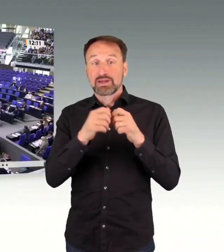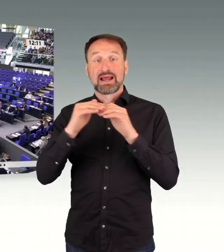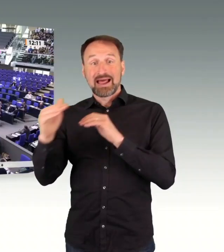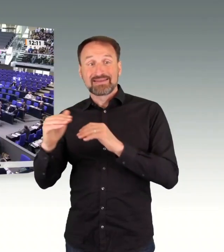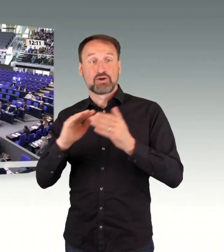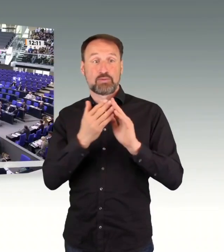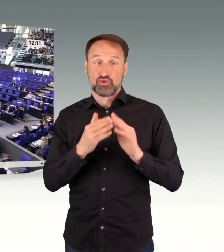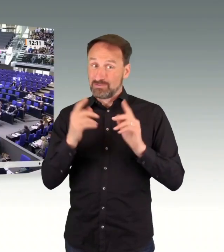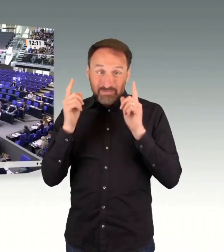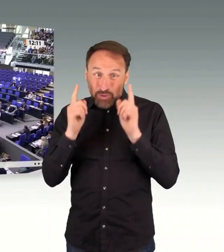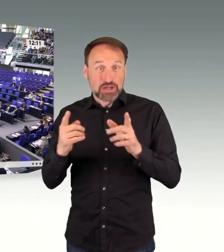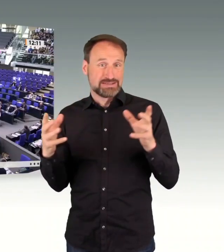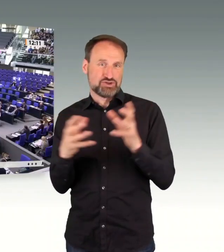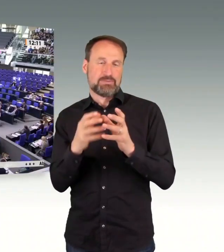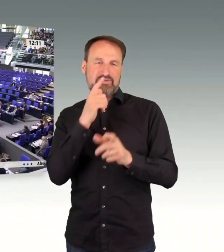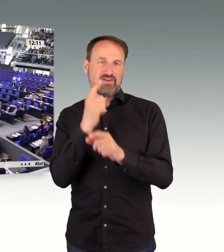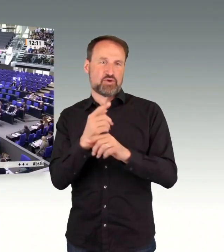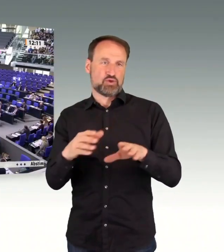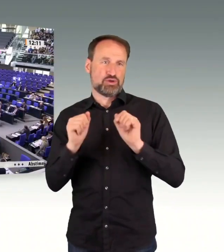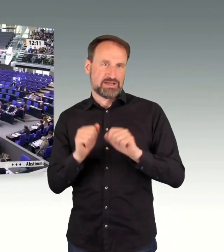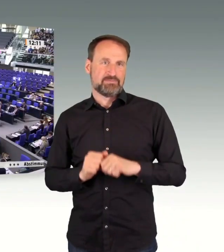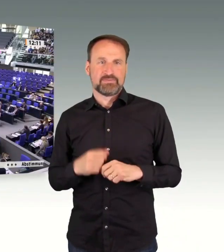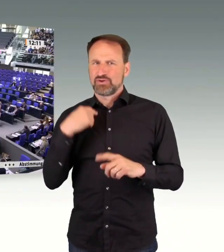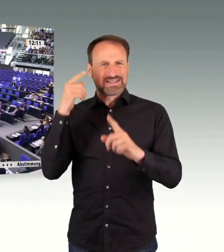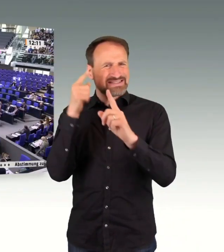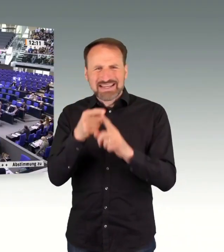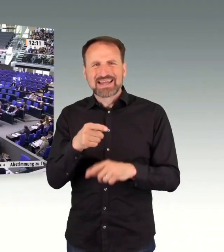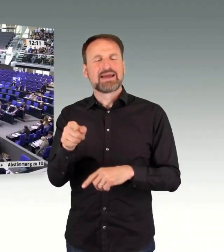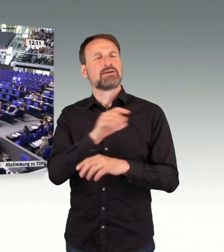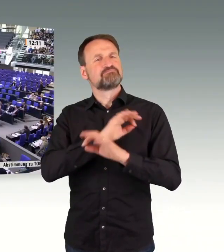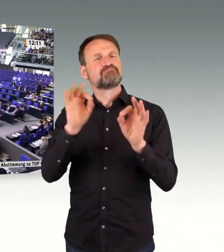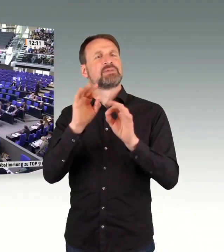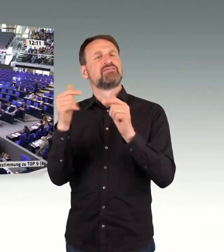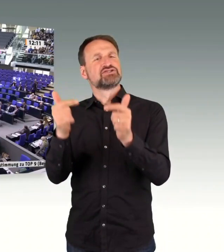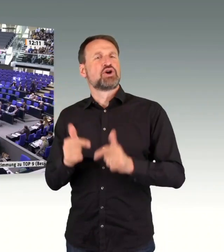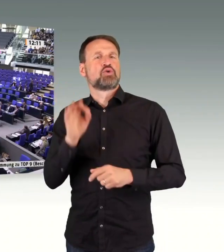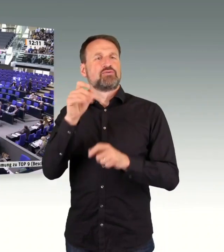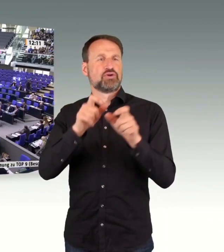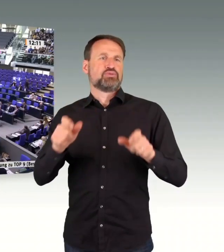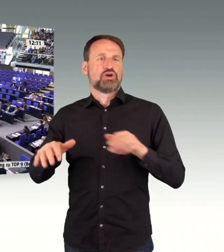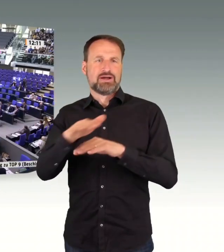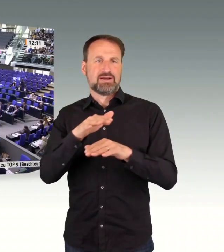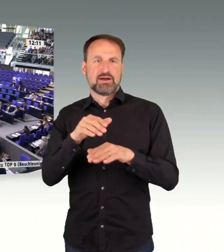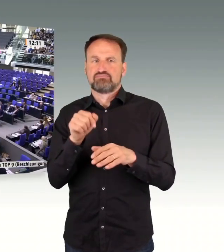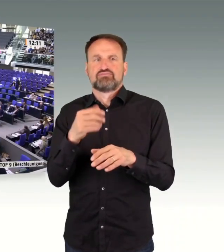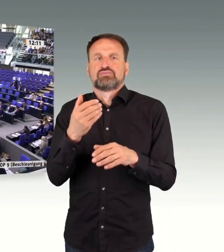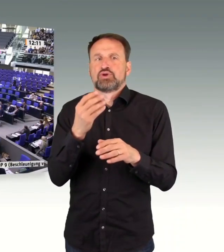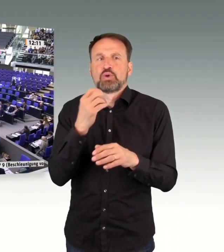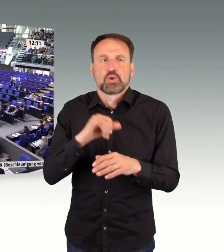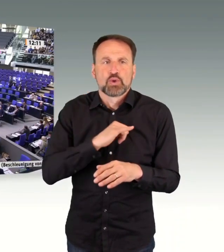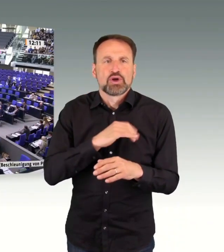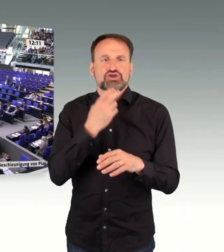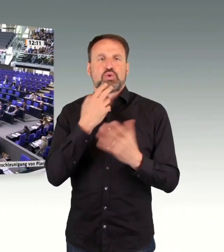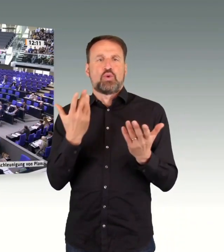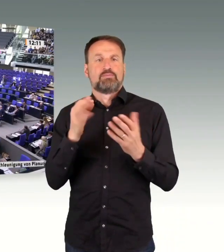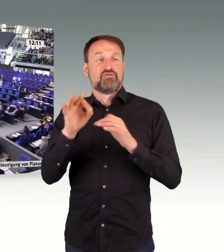Vielen Dank, dass Sie die Frage zulassen. Ja, natürlich haben wir eine Verantwortung. Aber ist Ihnen bewusst, dass in Bayern die 10-H-Regel in